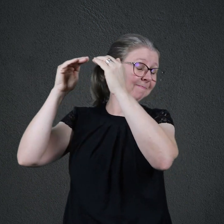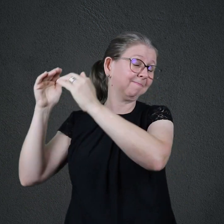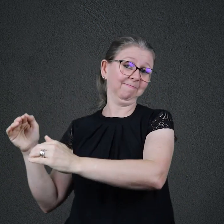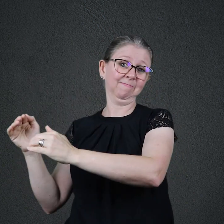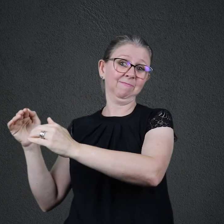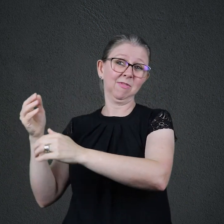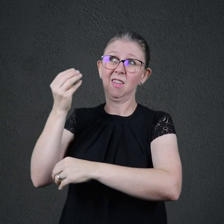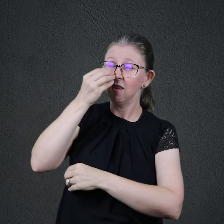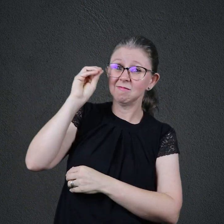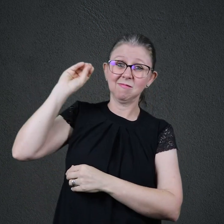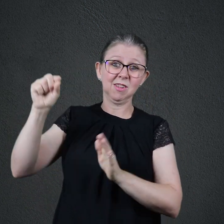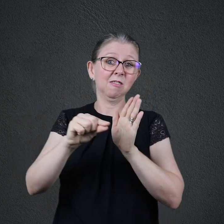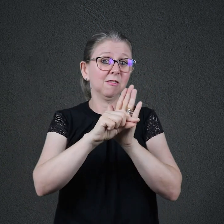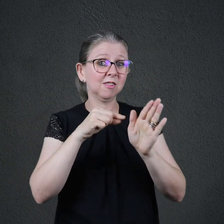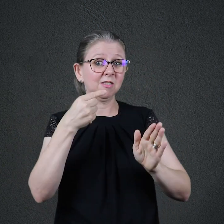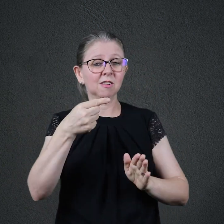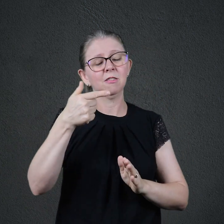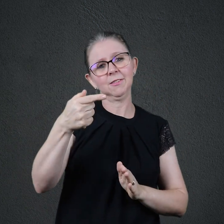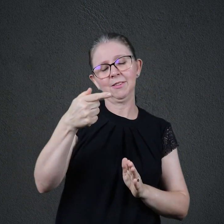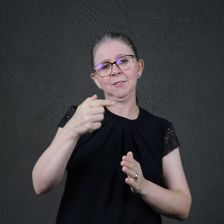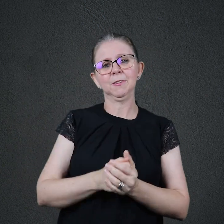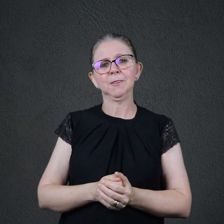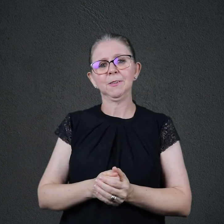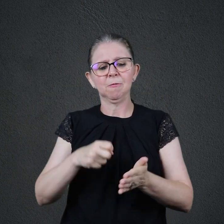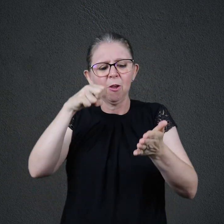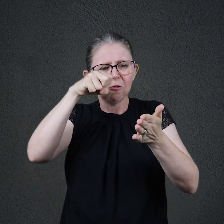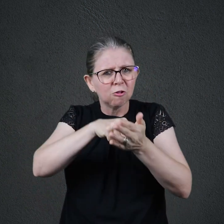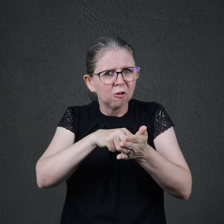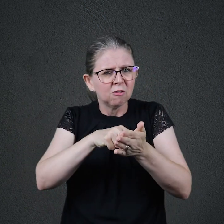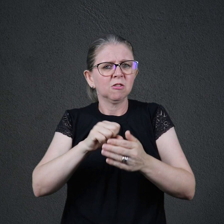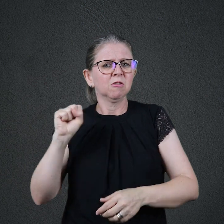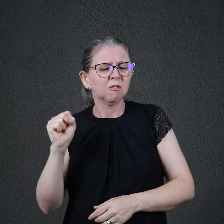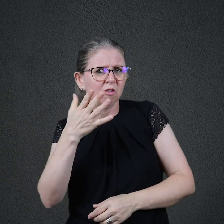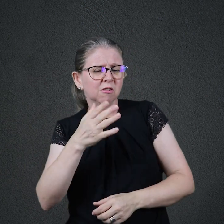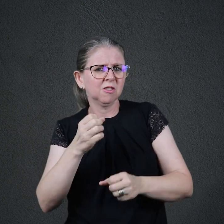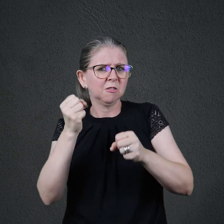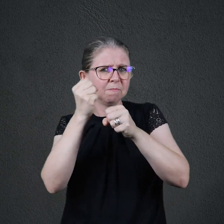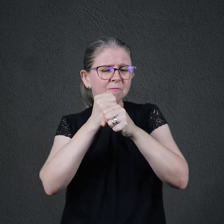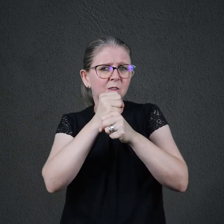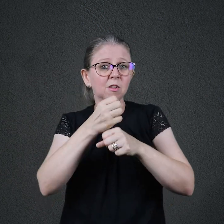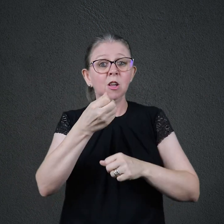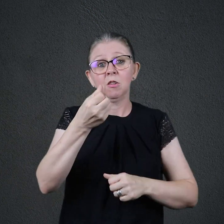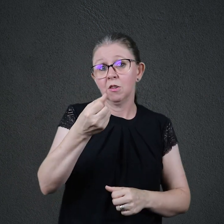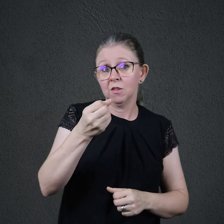O castigo anunciado cumpriu-se quando, entre 605 e 586 a